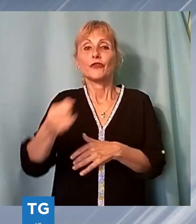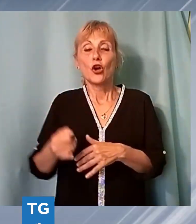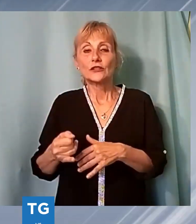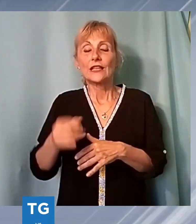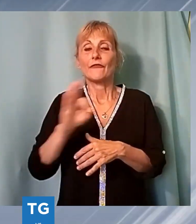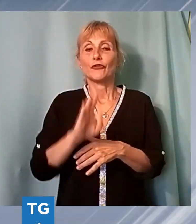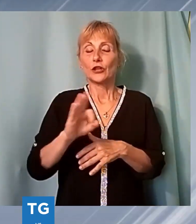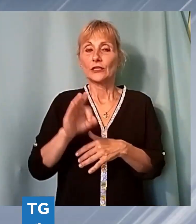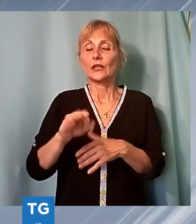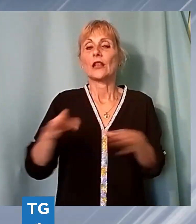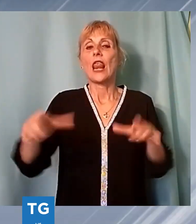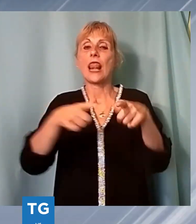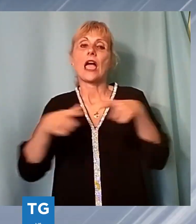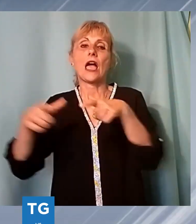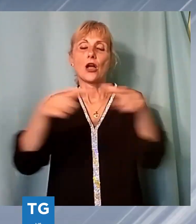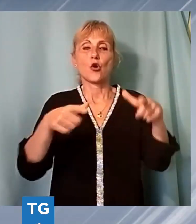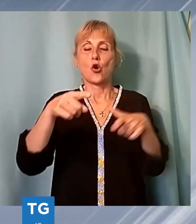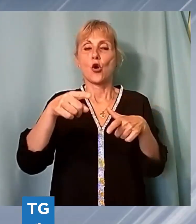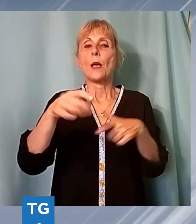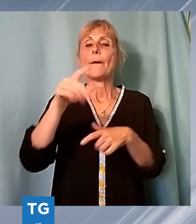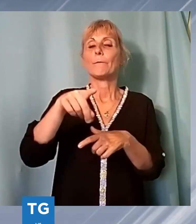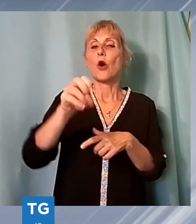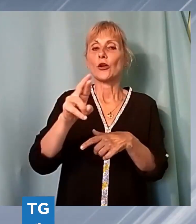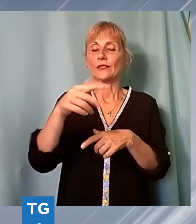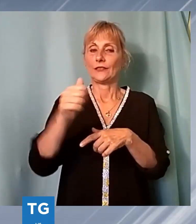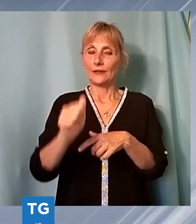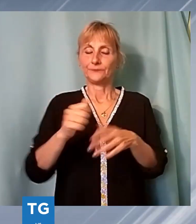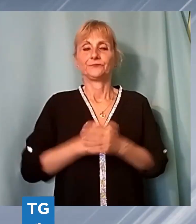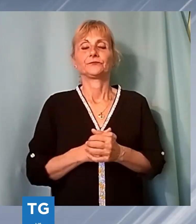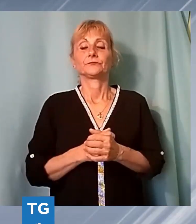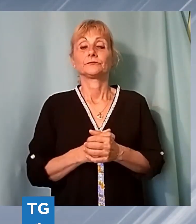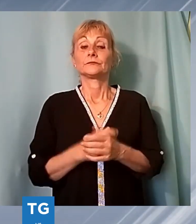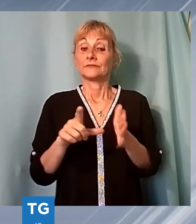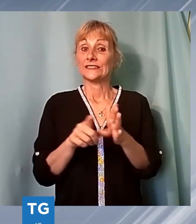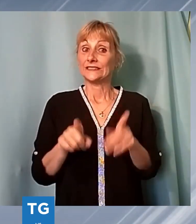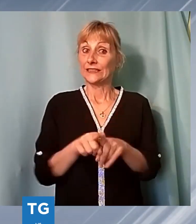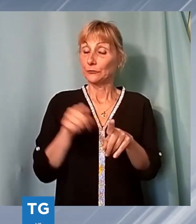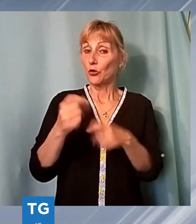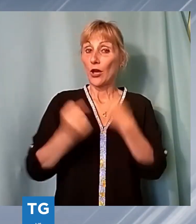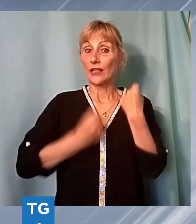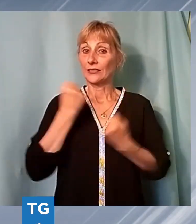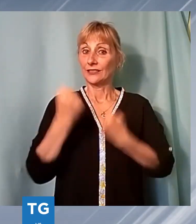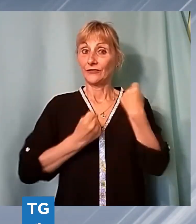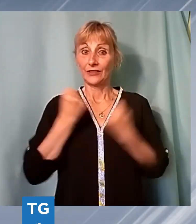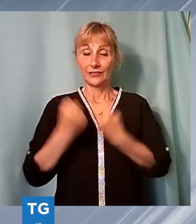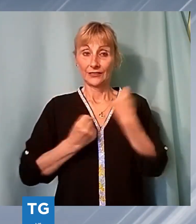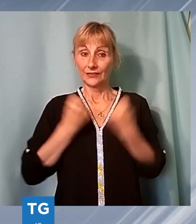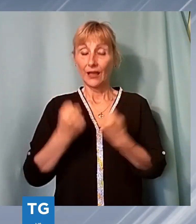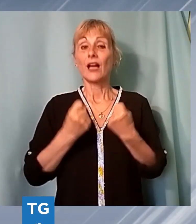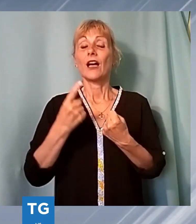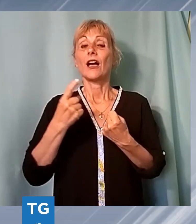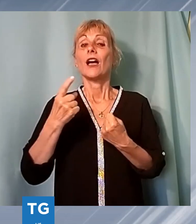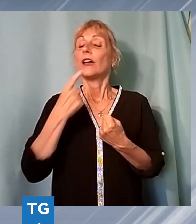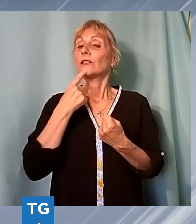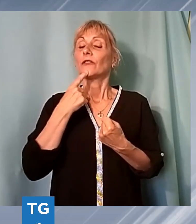verificato lo sversamento delle acque. Nel frattempo, le attività della discarica hanno avuto uno stop dalla regione, che ha inviato al gestore la